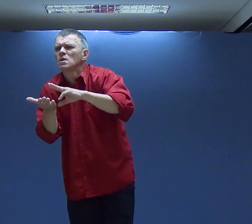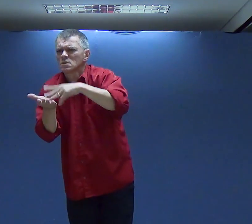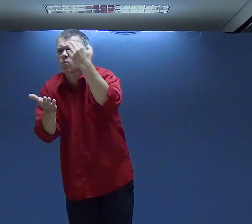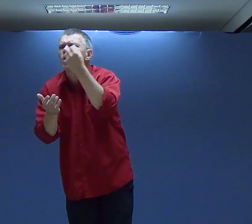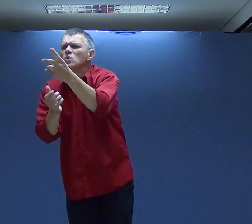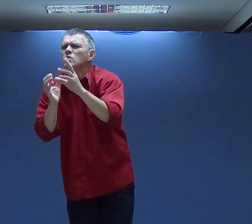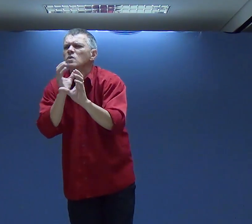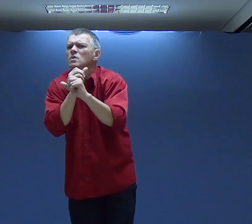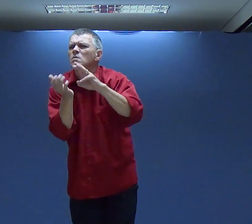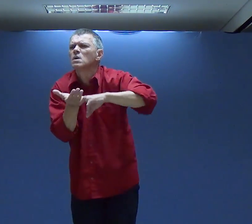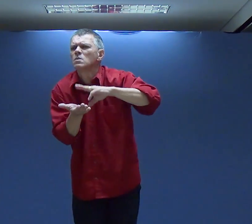aqui?